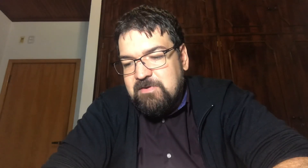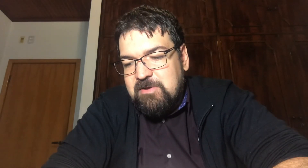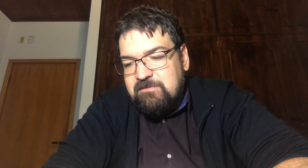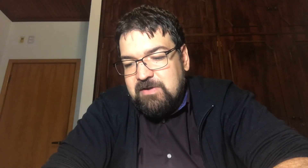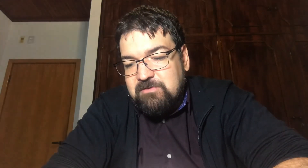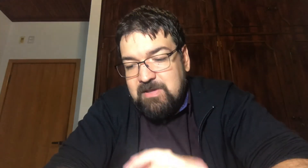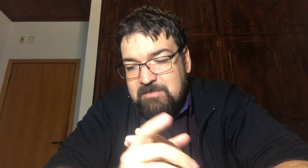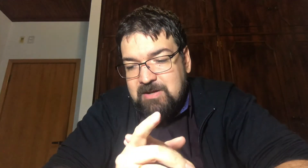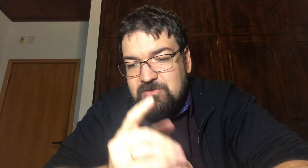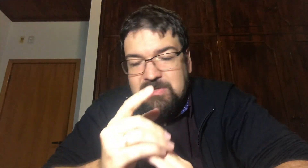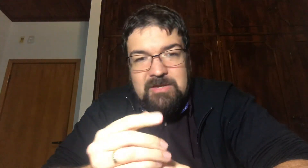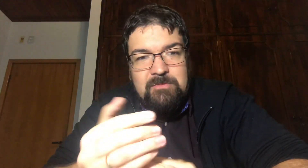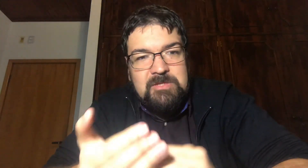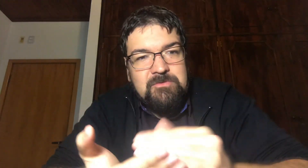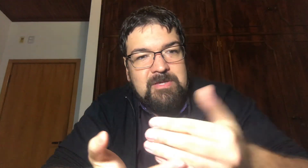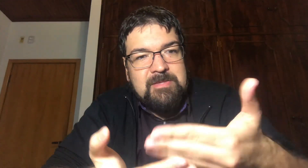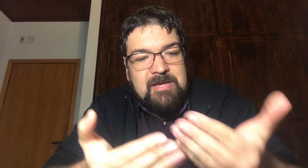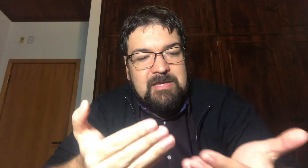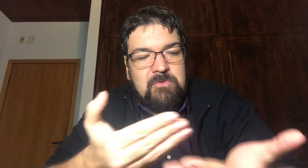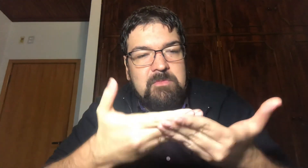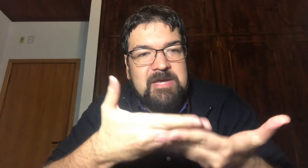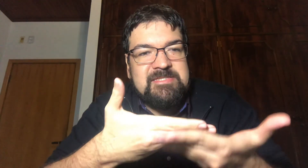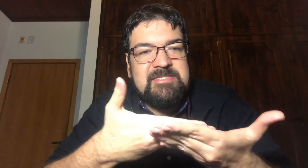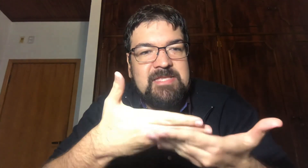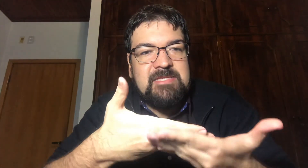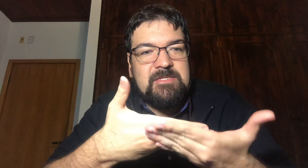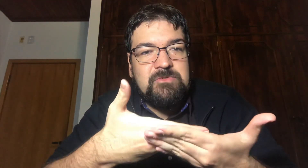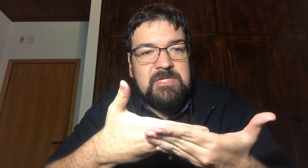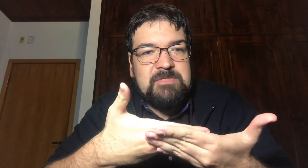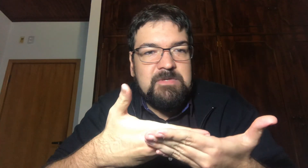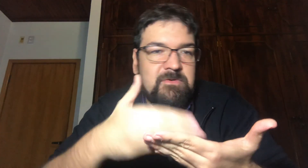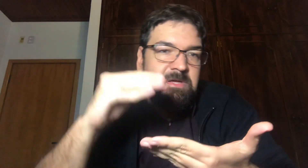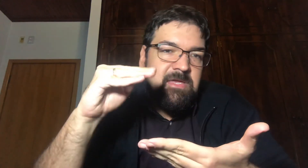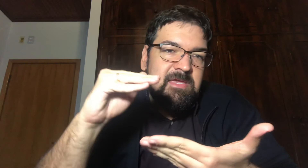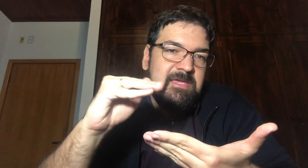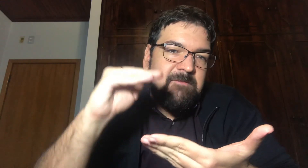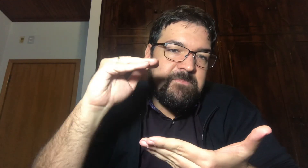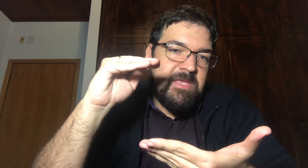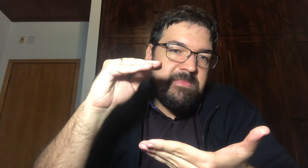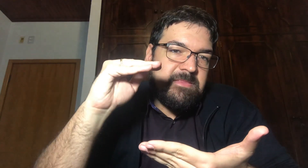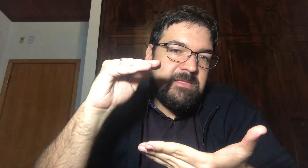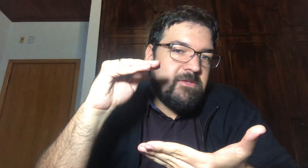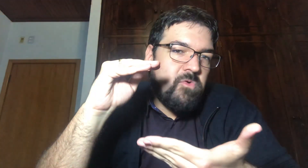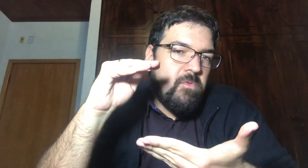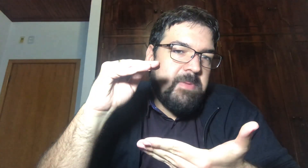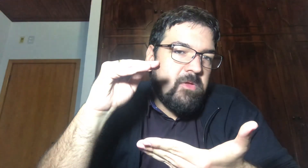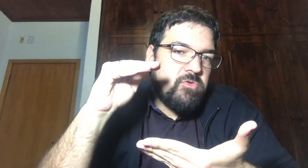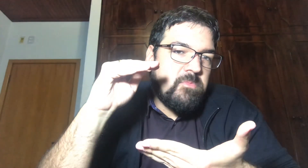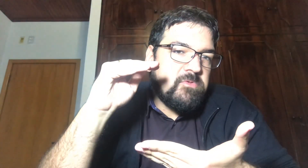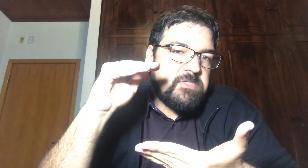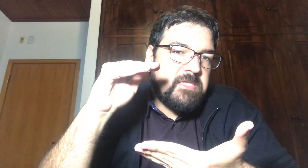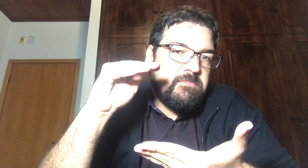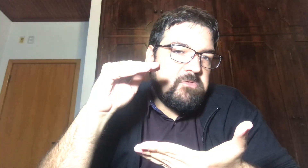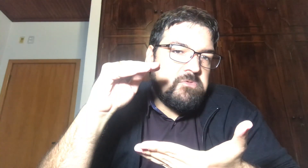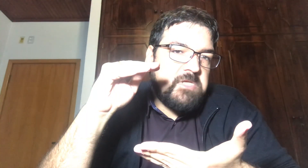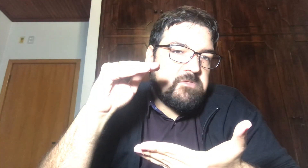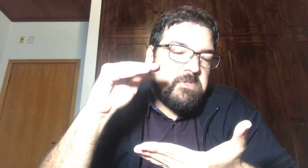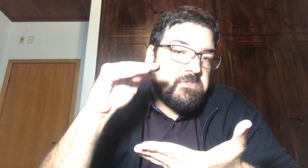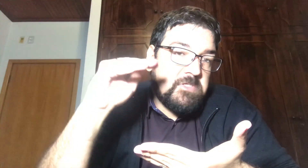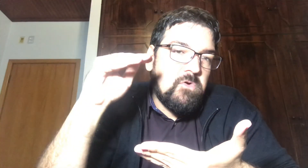Vamos levando Lembrando Que o bitcoin Está aqui Com uma resistência Nos 6 mil E está tentando Romper Pelo topo Dos 7 mil E duzentos Mas se